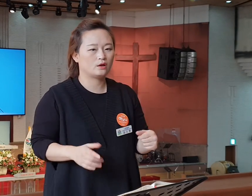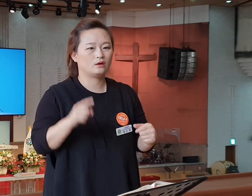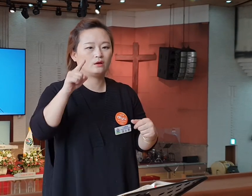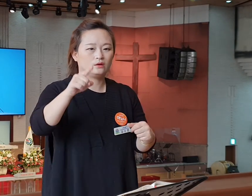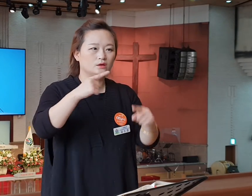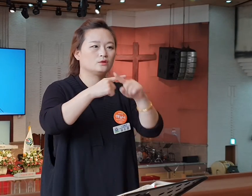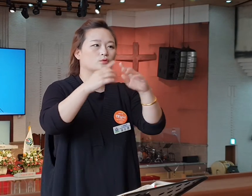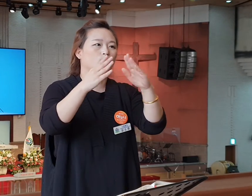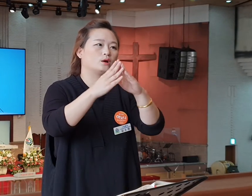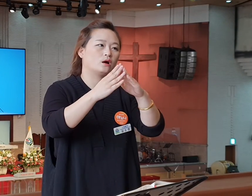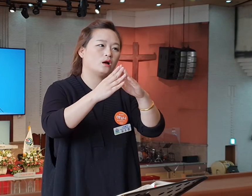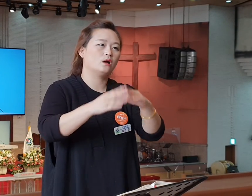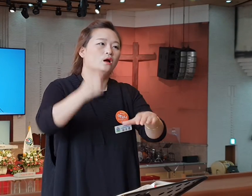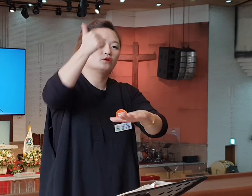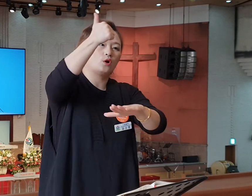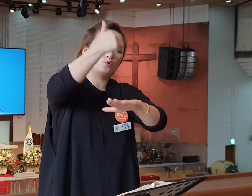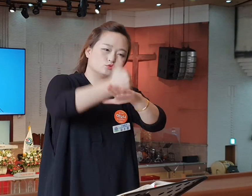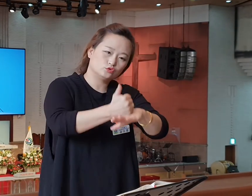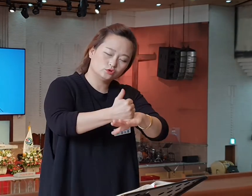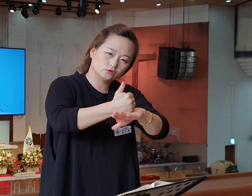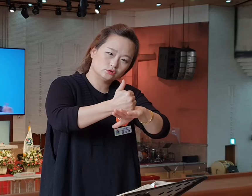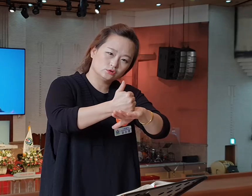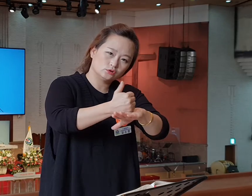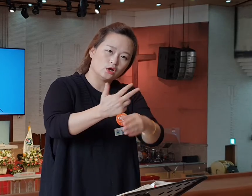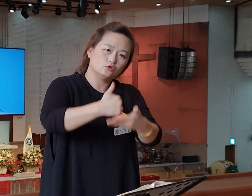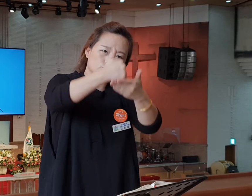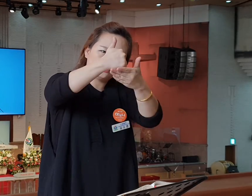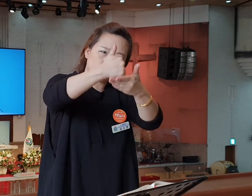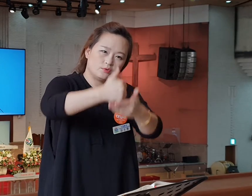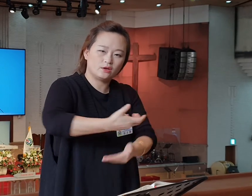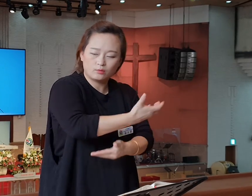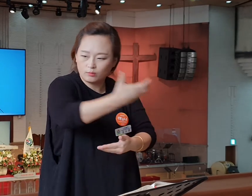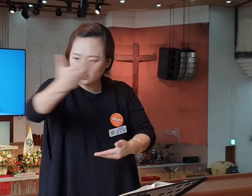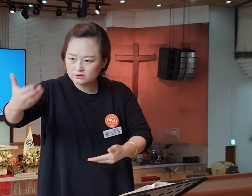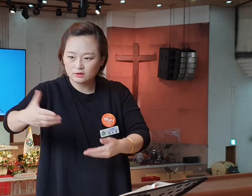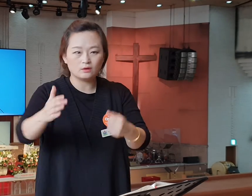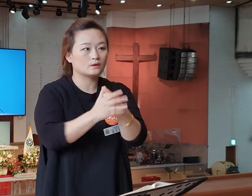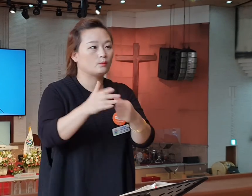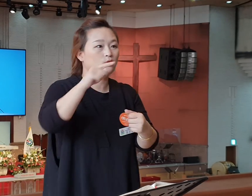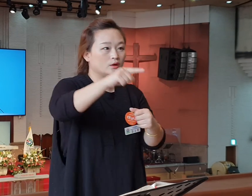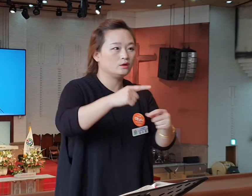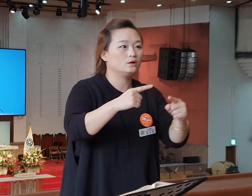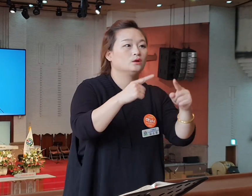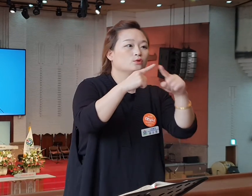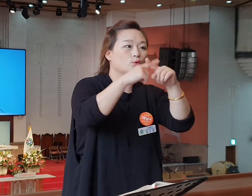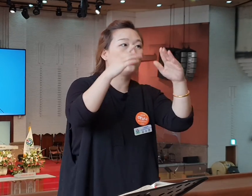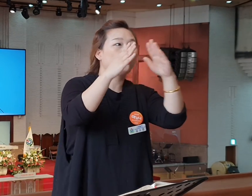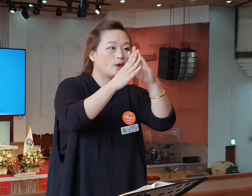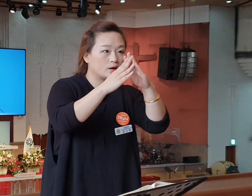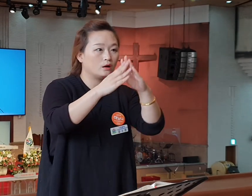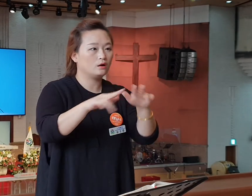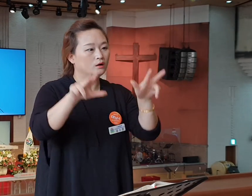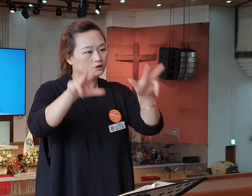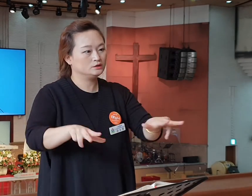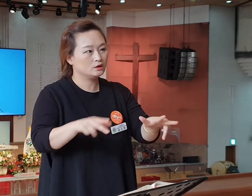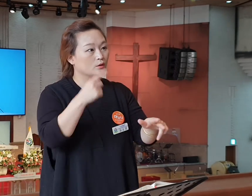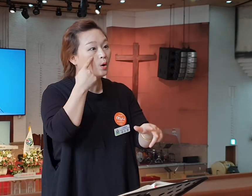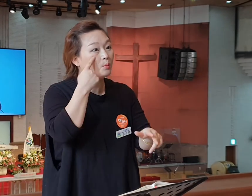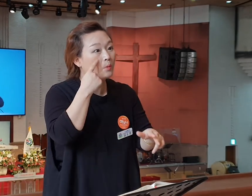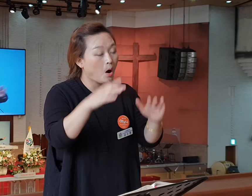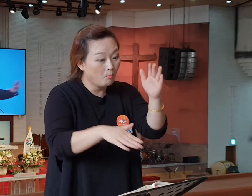하지만 결국은 주님 임하셔서 촛대를 옮기신다. 에베소에는 더 이상 이런 교회는 없습니다. 이렇게